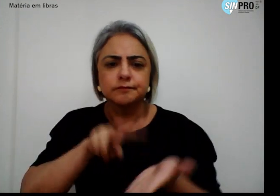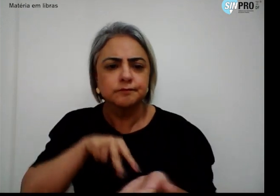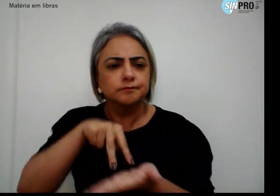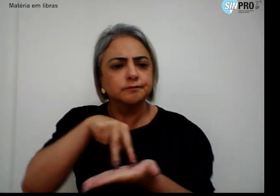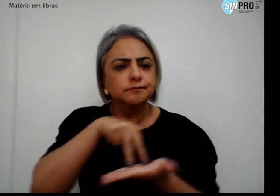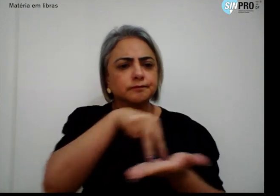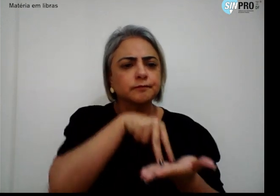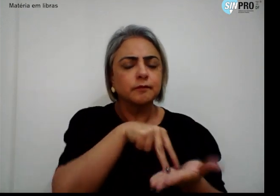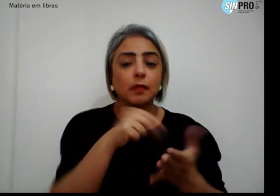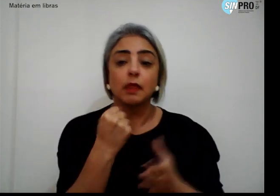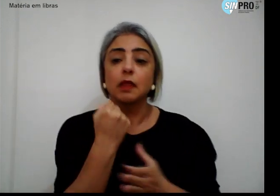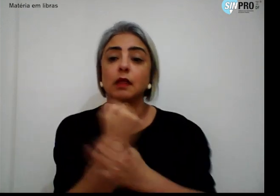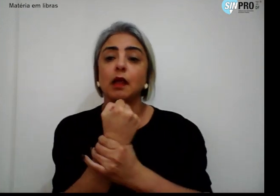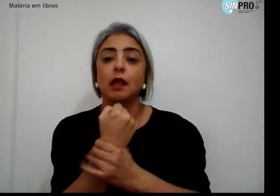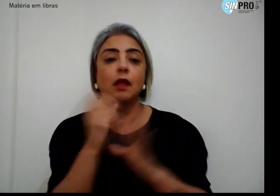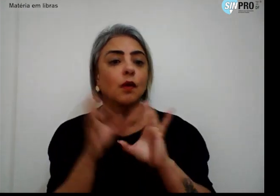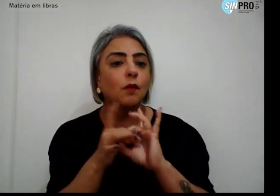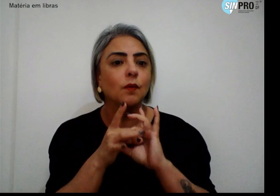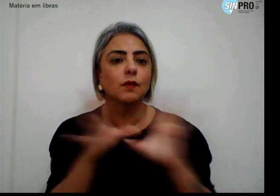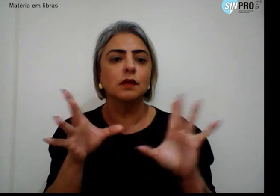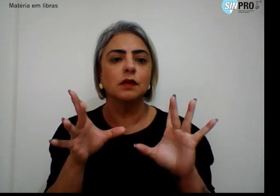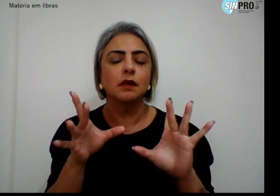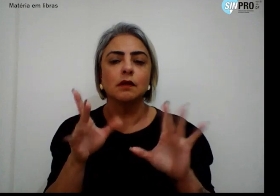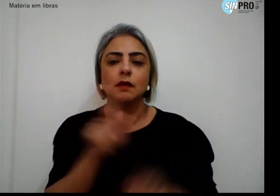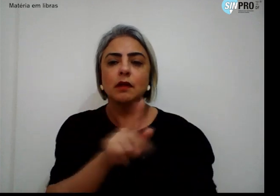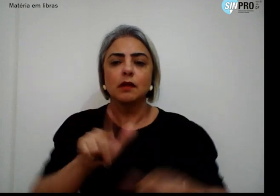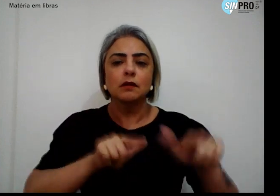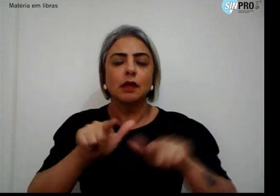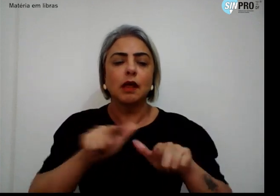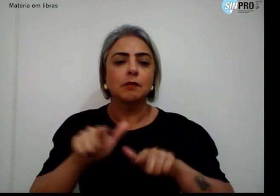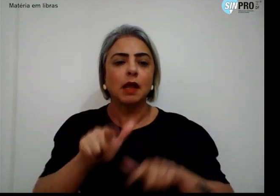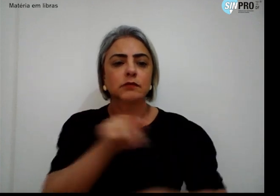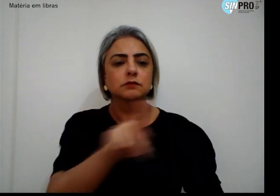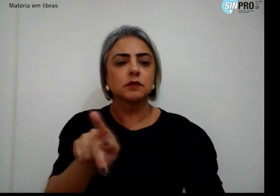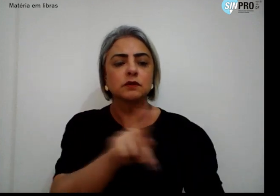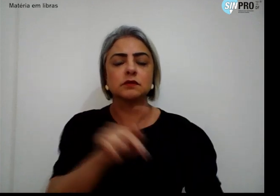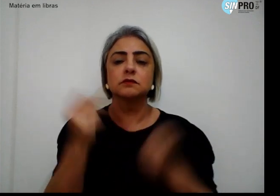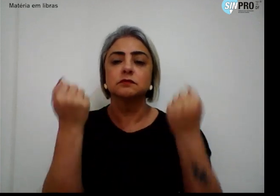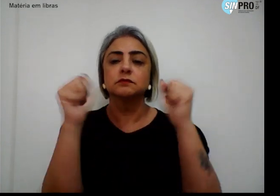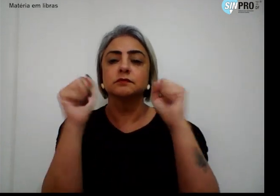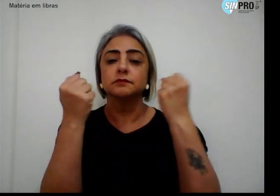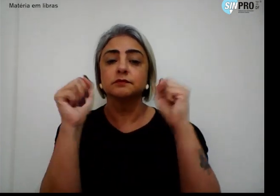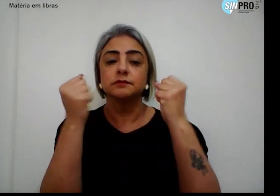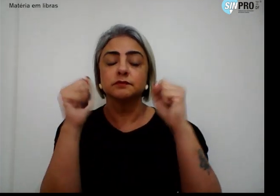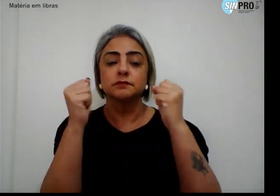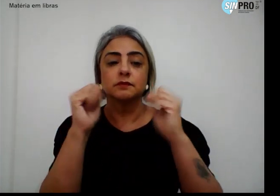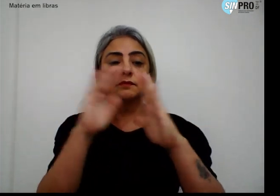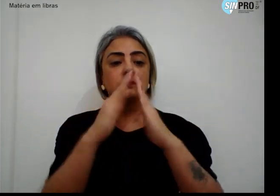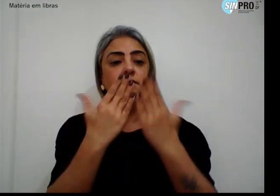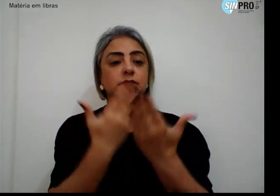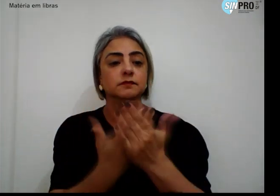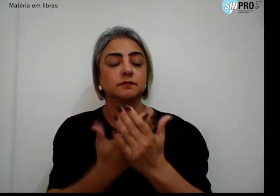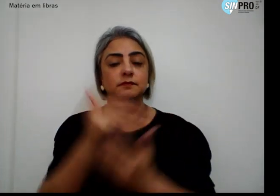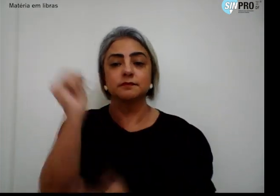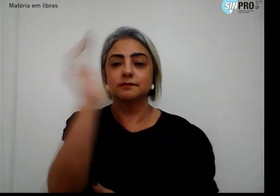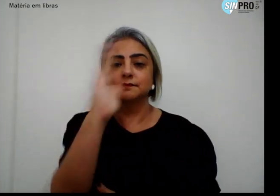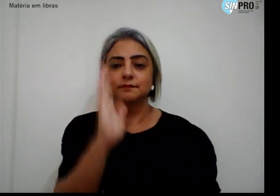para garantir o livre exercício da docência de educação física nas escolas do Brasil, a